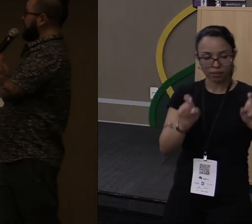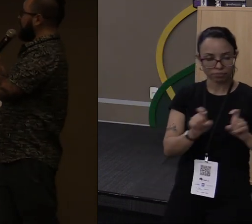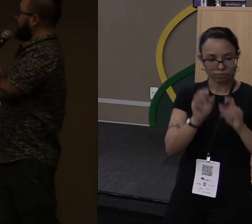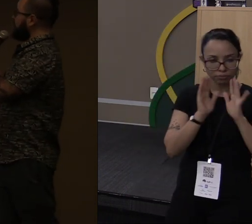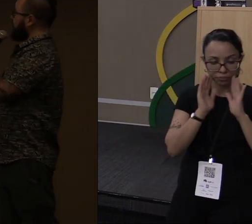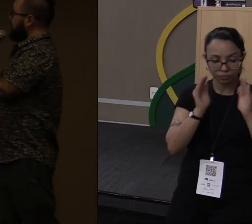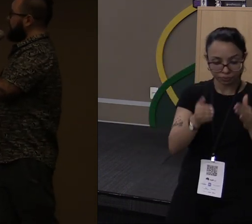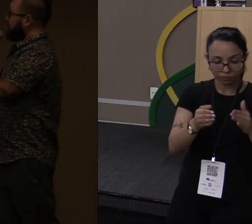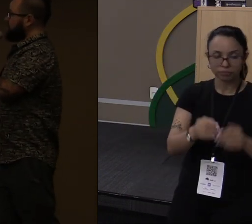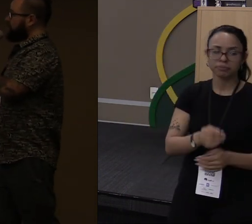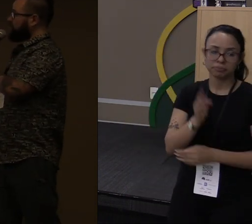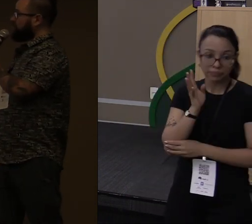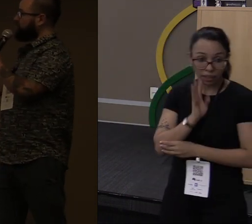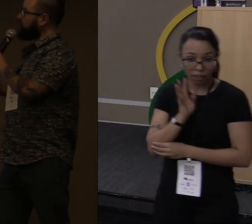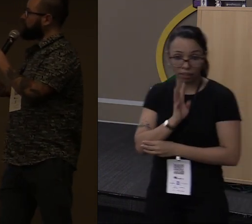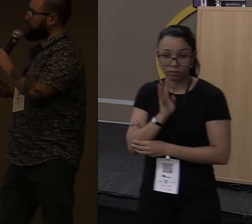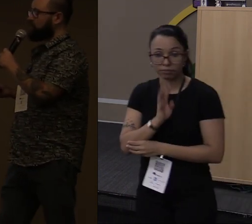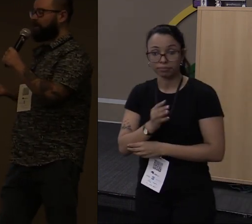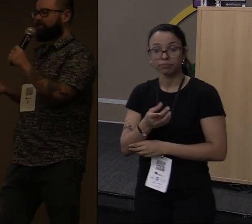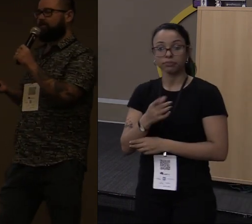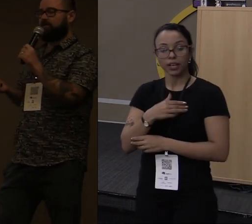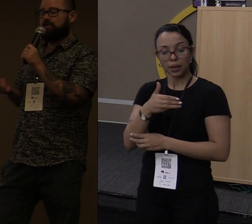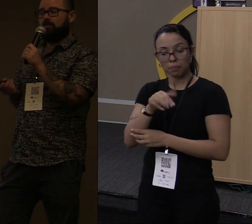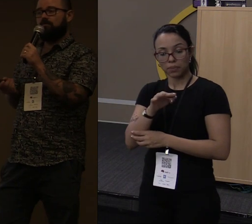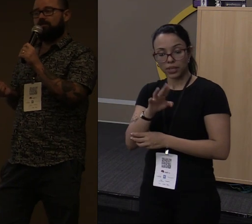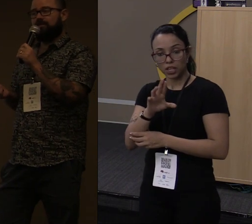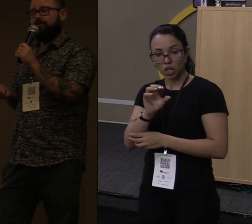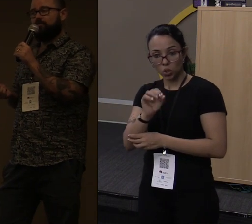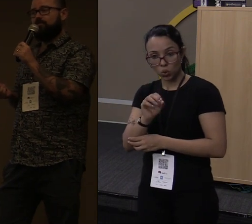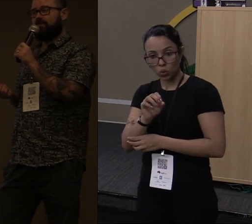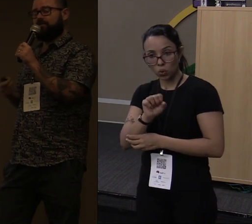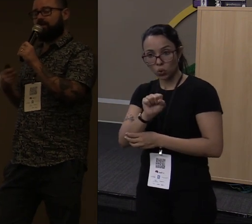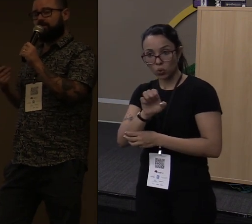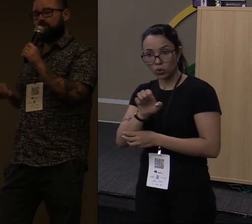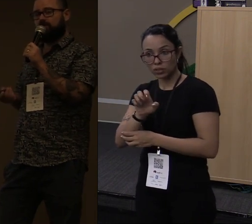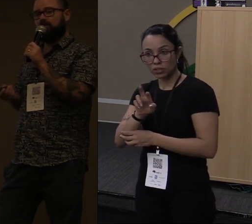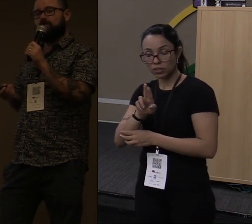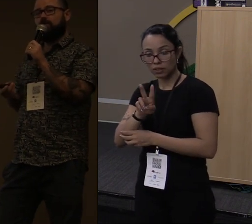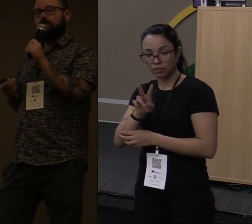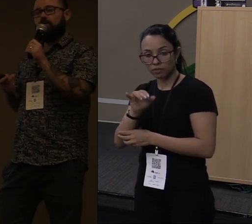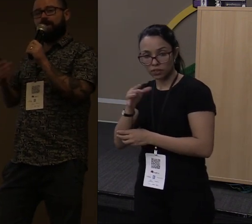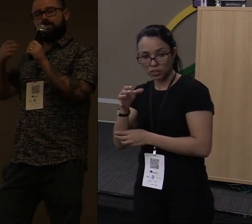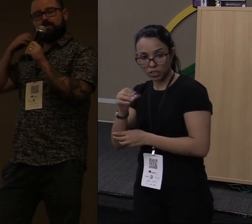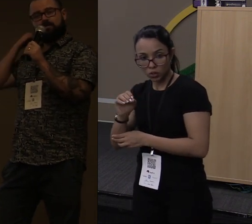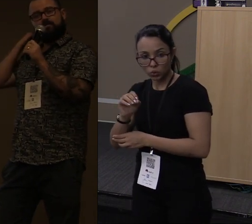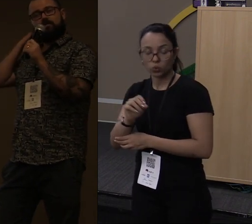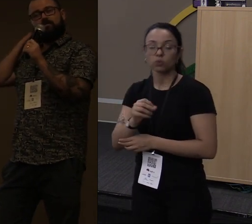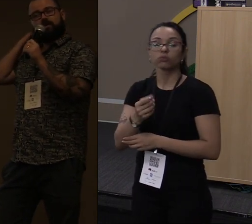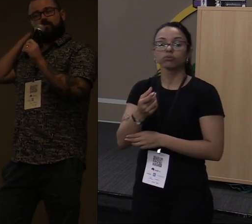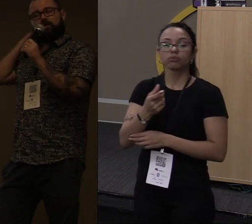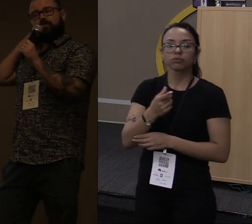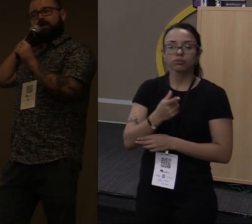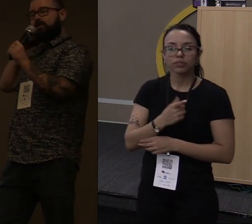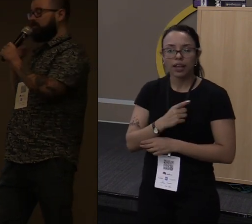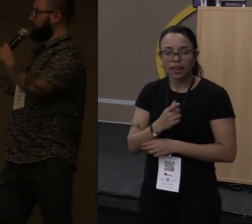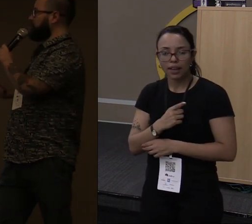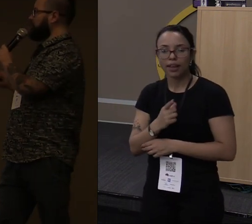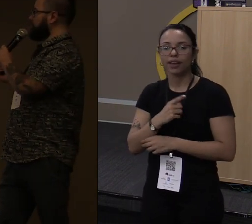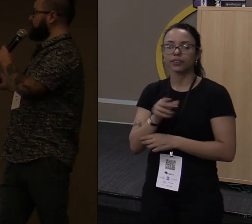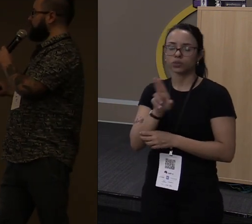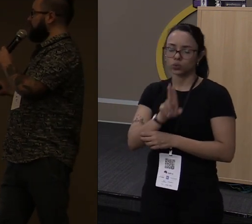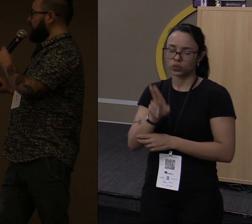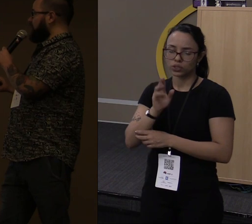Então é bem legal. Parte de microserviços, aqui no Brasil a gente tem alguns exemplos de empresas que já estão usando o Actix como framework para